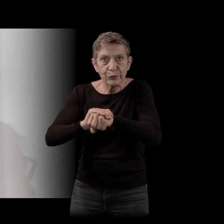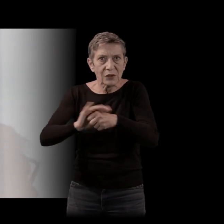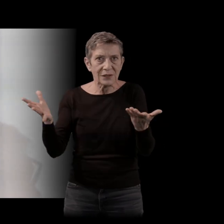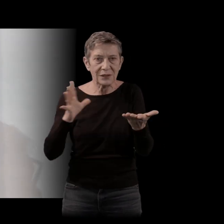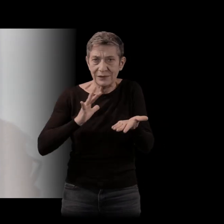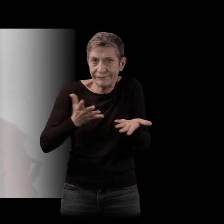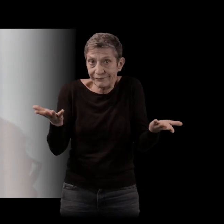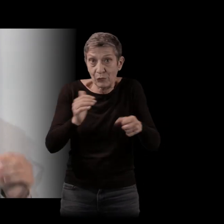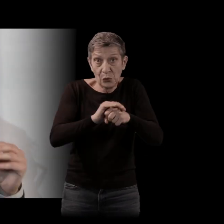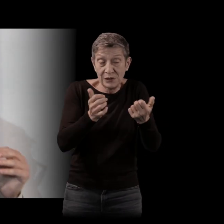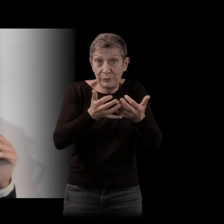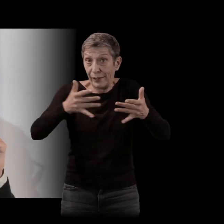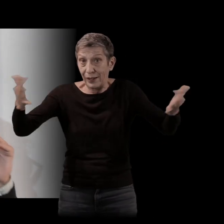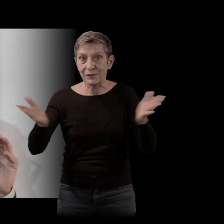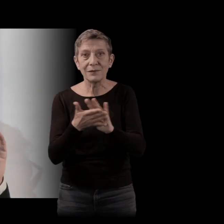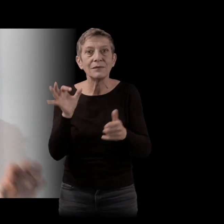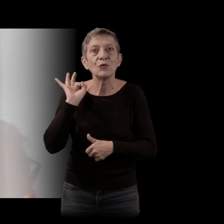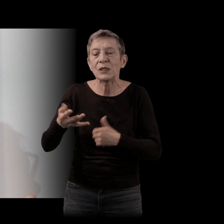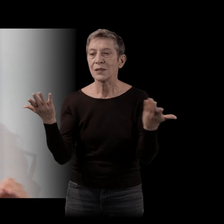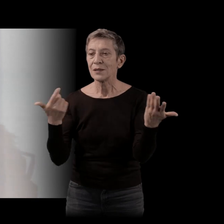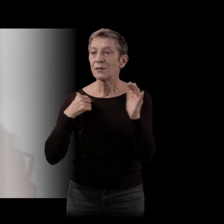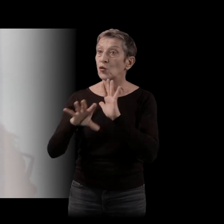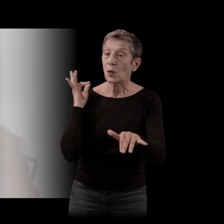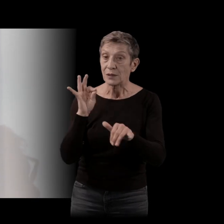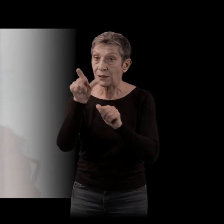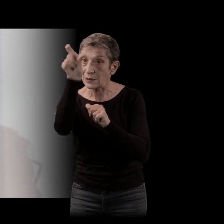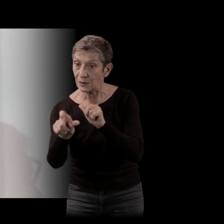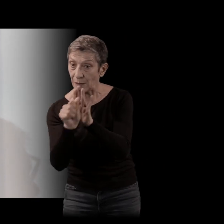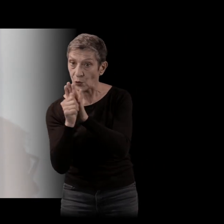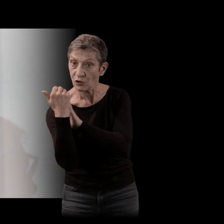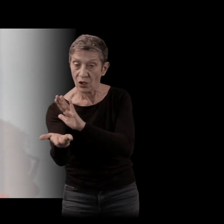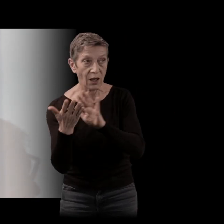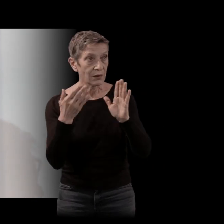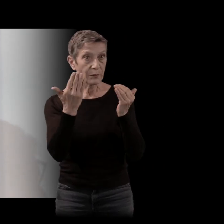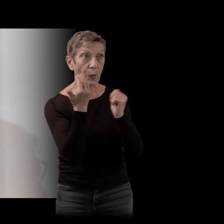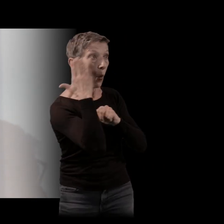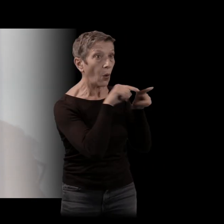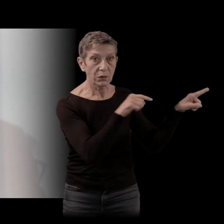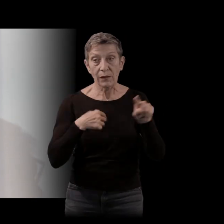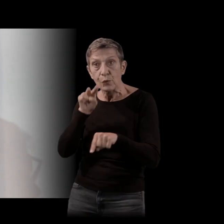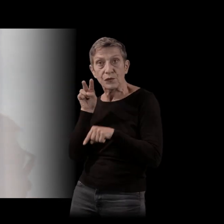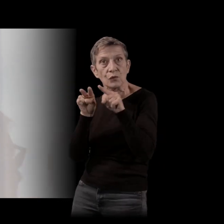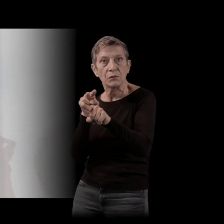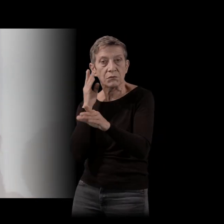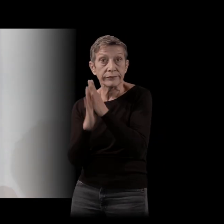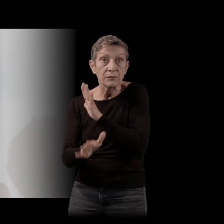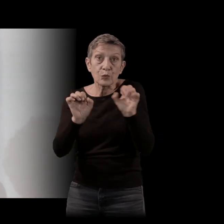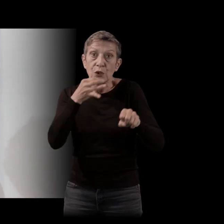oui, oui, les gens, choisir de parler de ces gens-là plutôt que d'autres, effectivement, c'est un regard qui est politique tout de suite. Mais ce n pas engagé